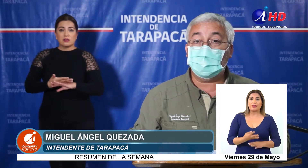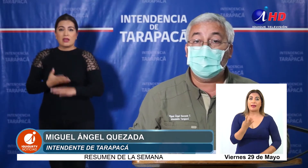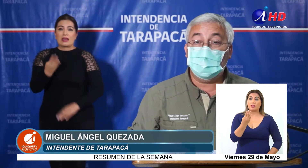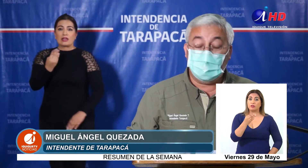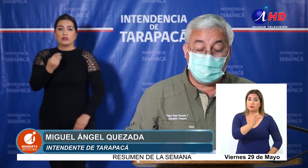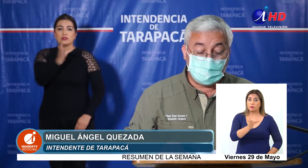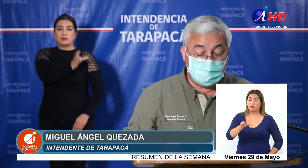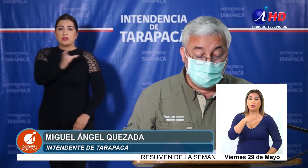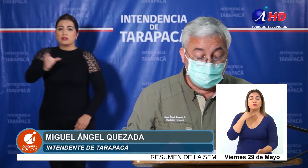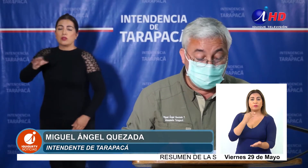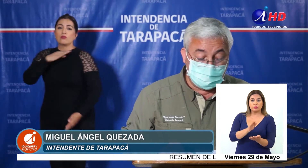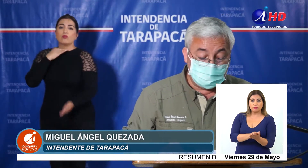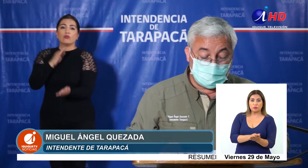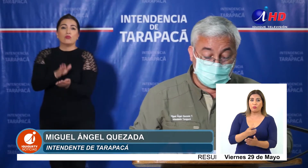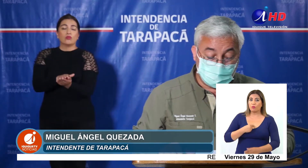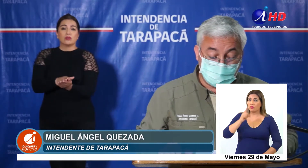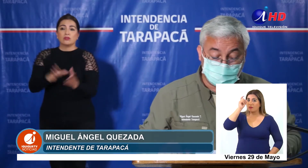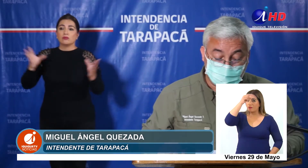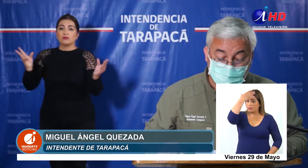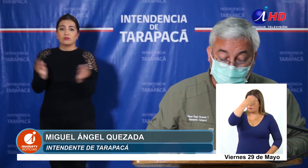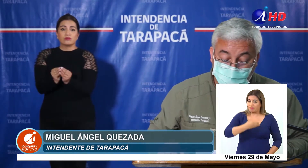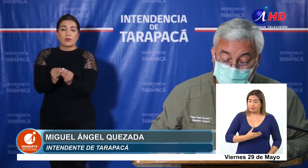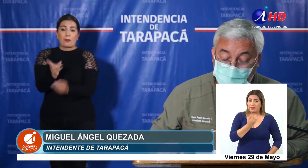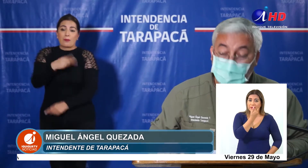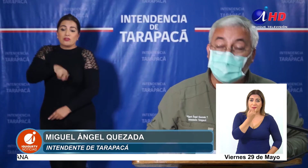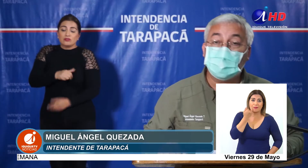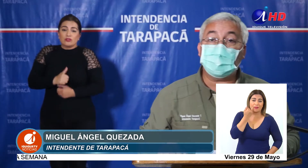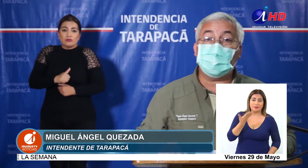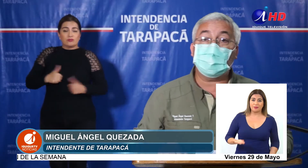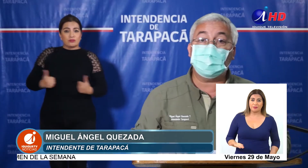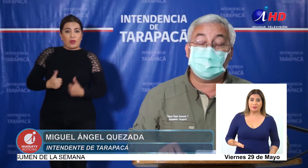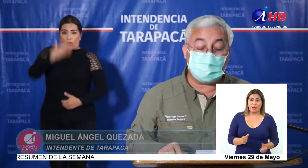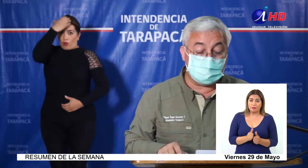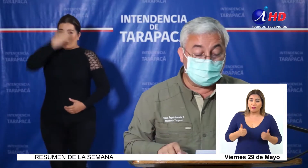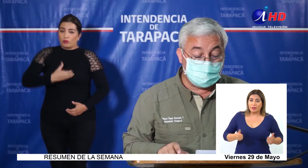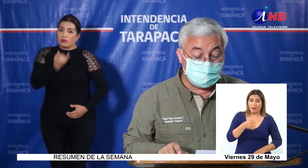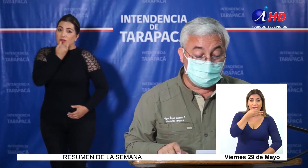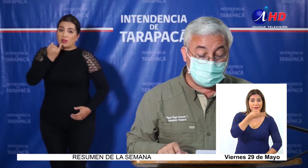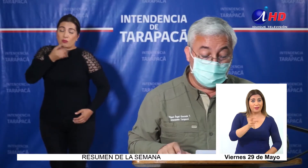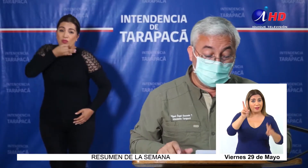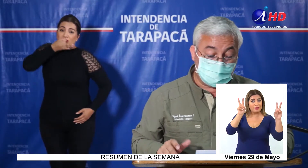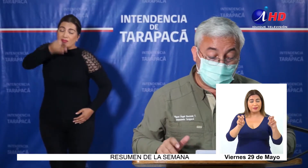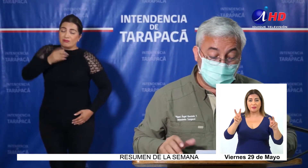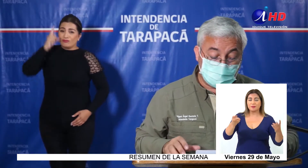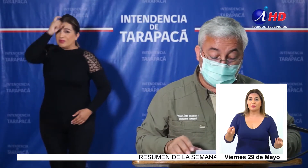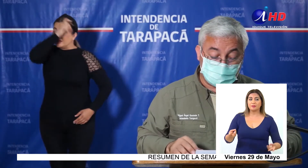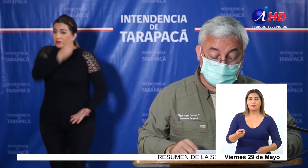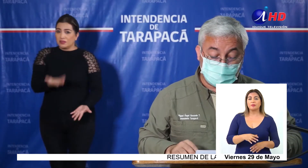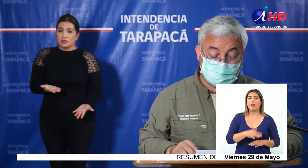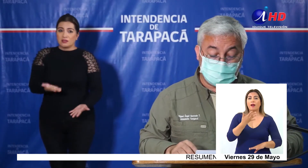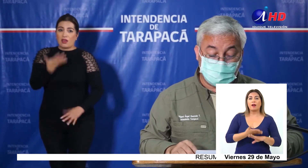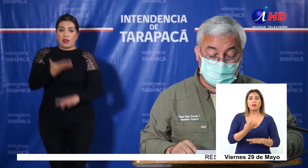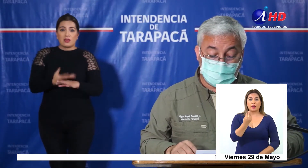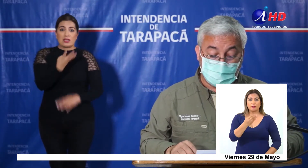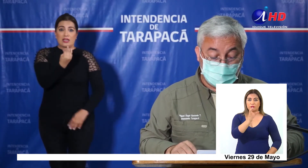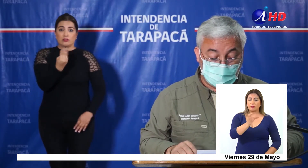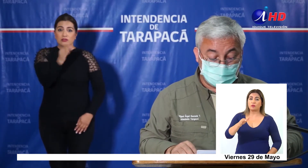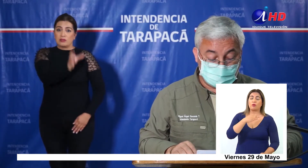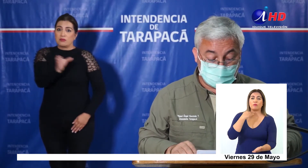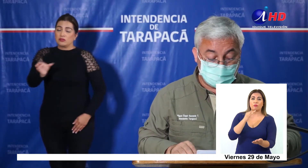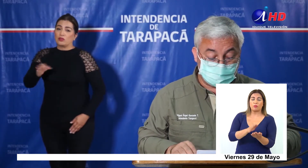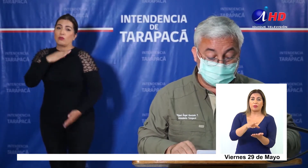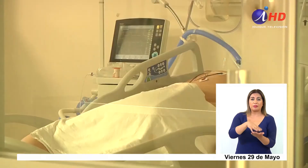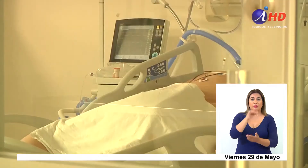14. Es muy difícil para uno, ¿no es cierto?, como autoridad comentar este tema, pero tenemos 14 fallecidos ya